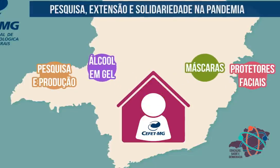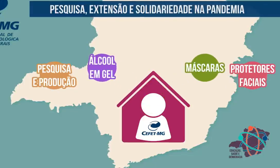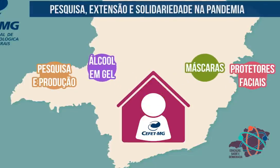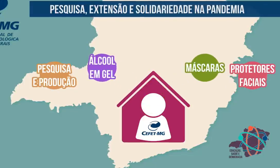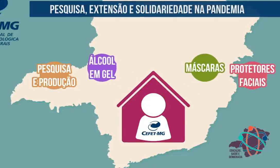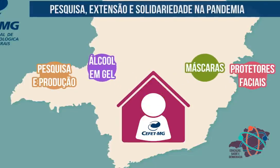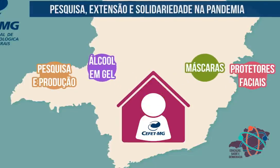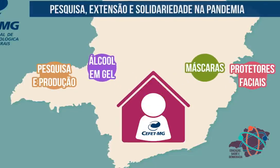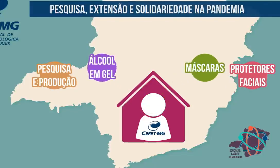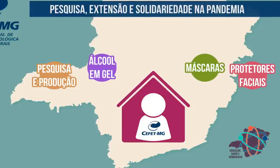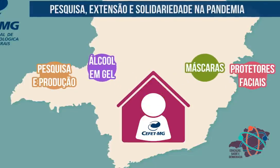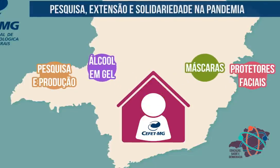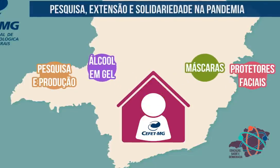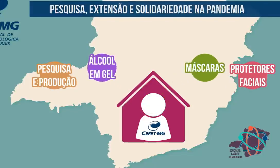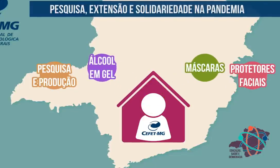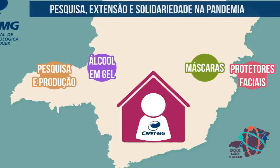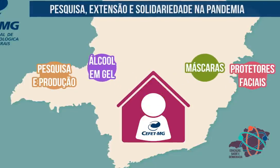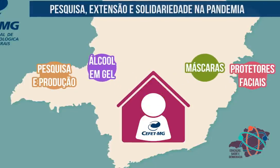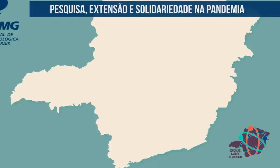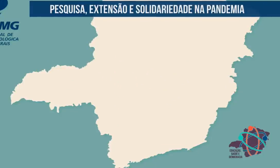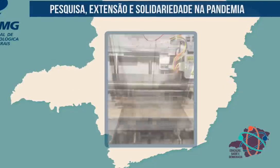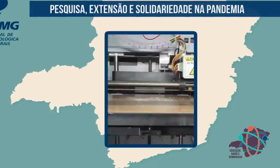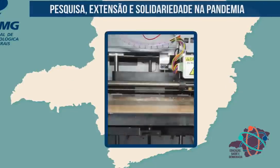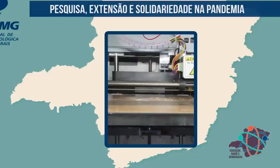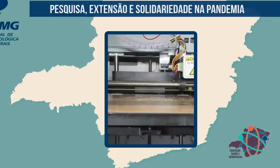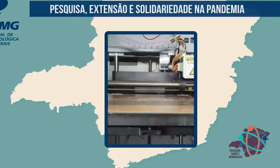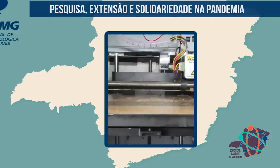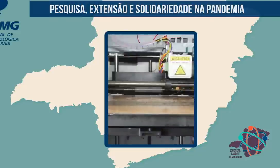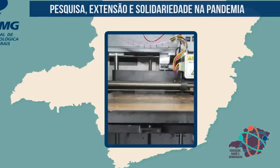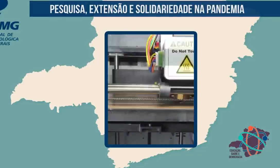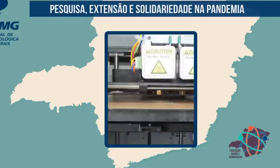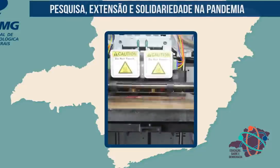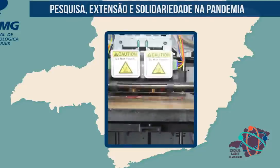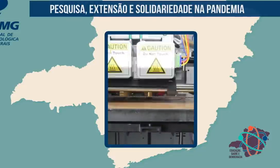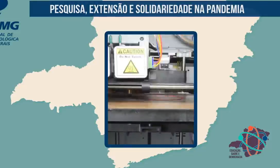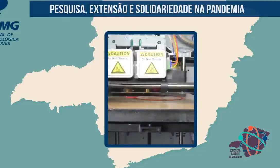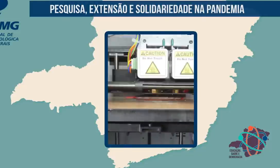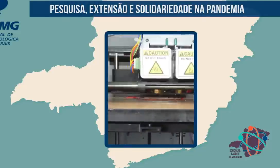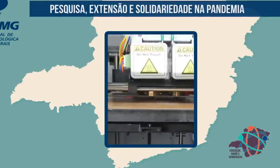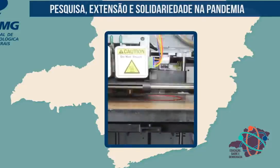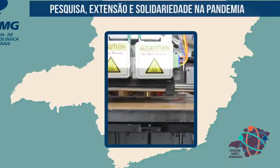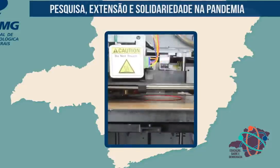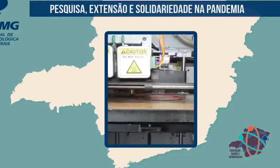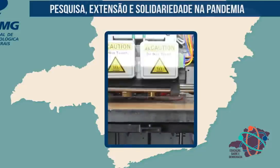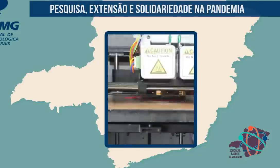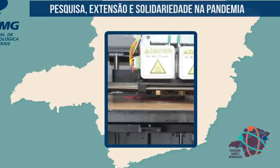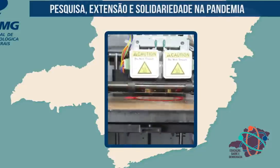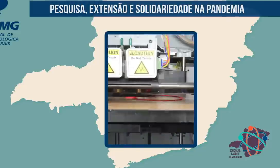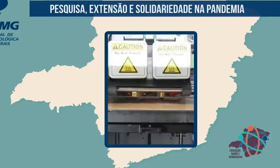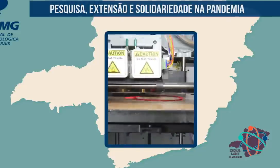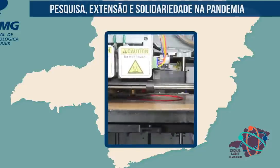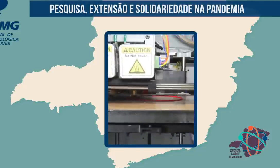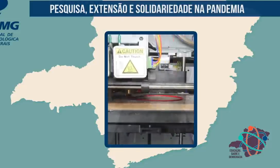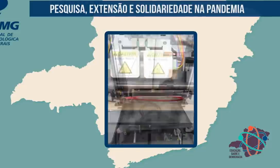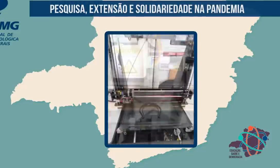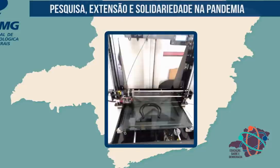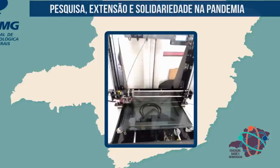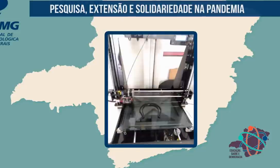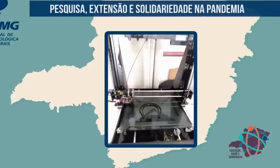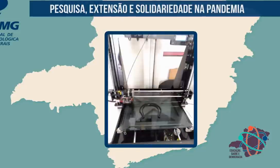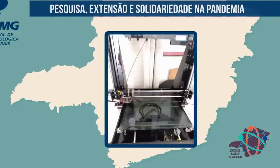álcool gel, máscaras e protetores faciais. A tecnologia é uma aliada na fabricação de protetores faciais,